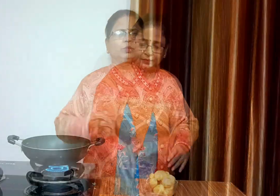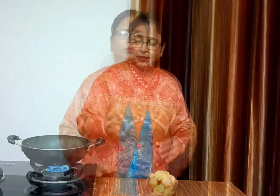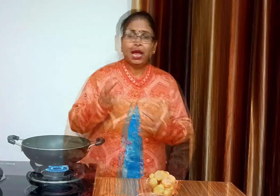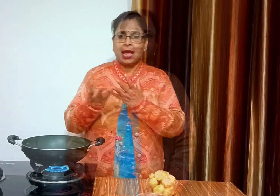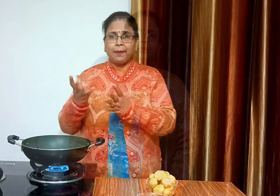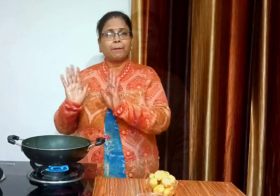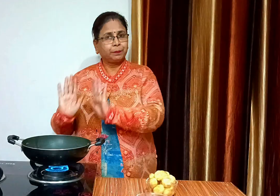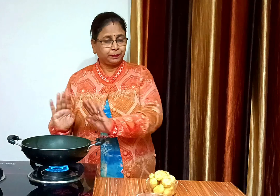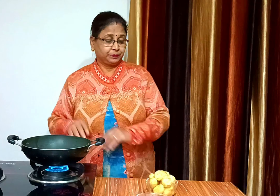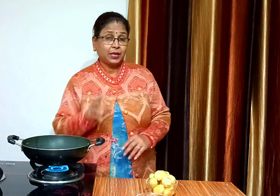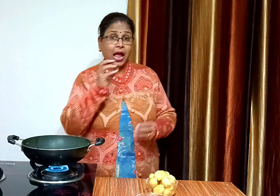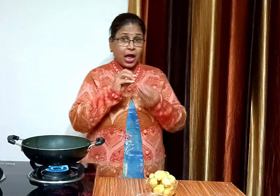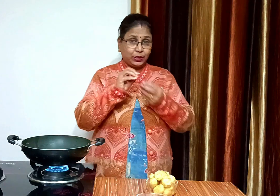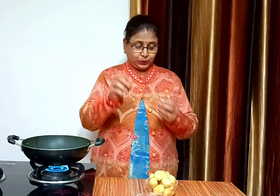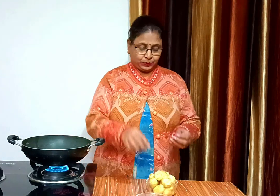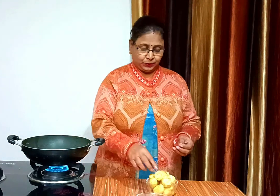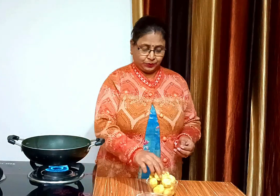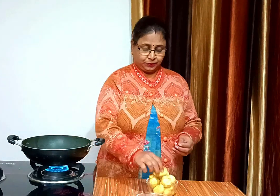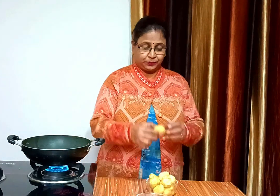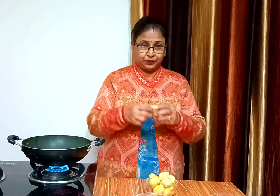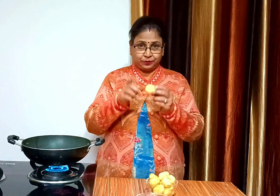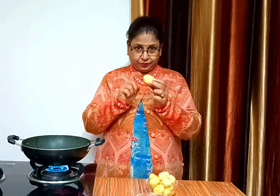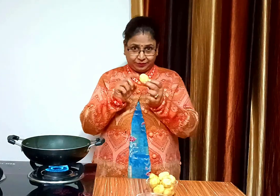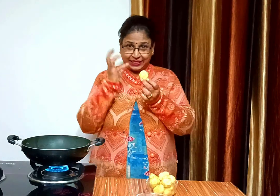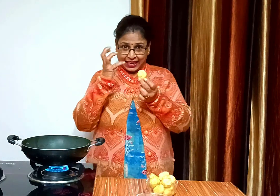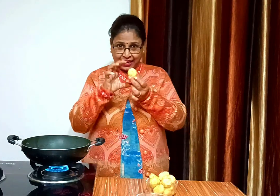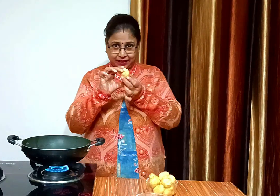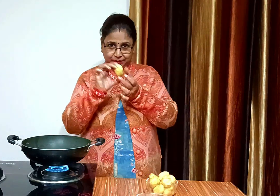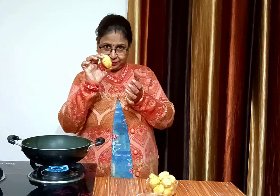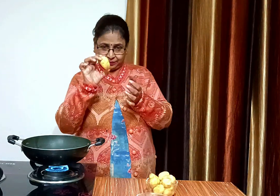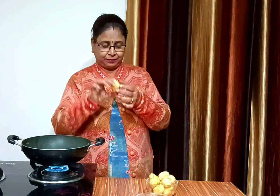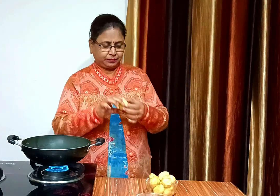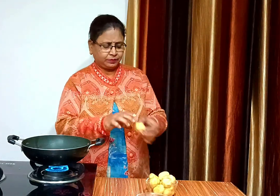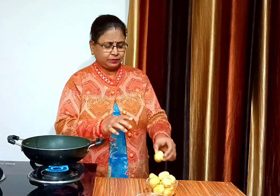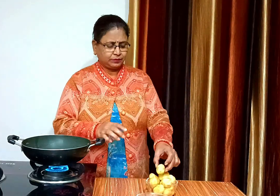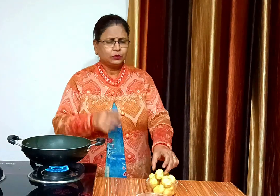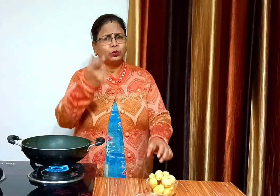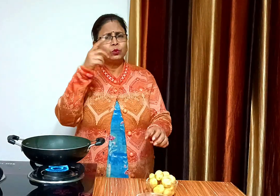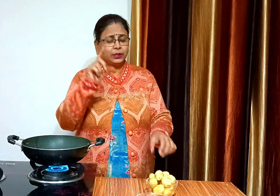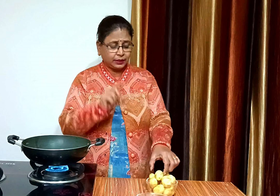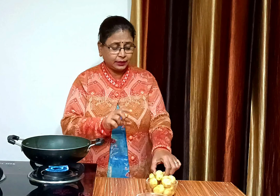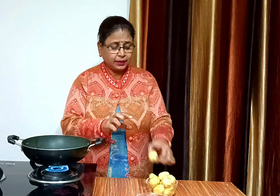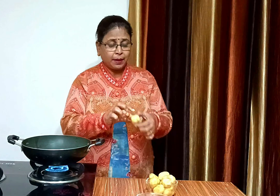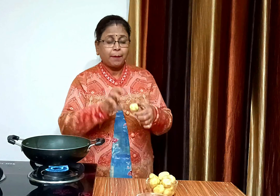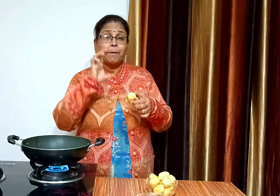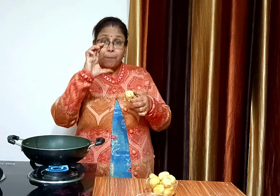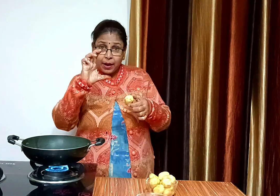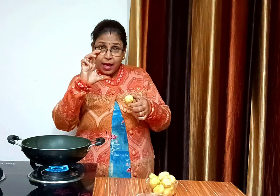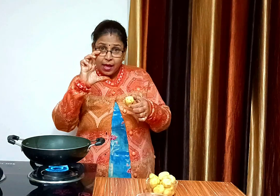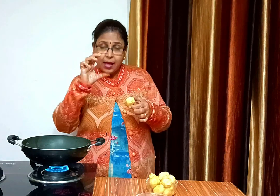अब घी को गरम होने देंगे हमने यह 8-9 अच्चे आलू लिये हैं हमने यह चोटे साइस के आलू लिये हैं अगर आप बड़े